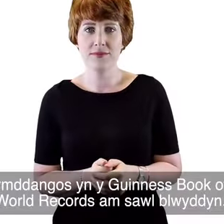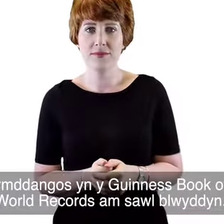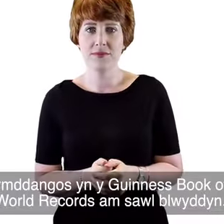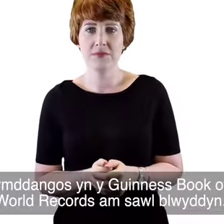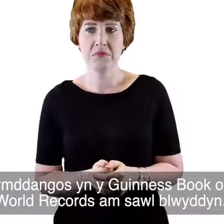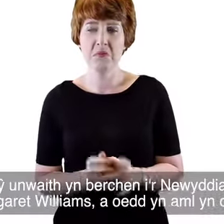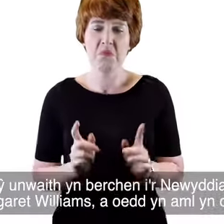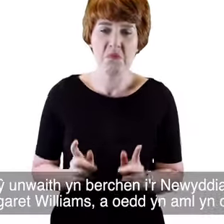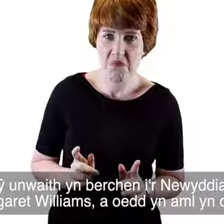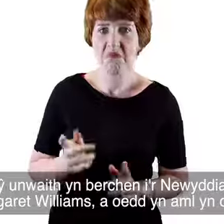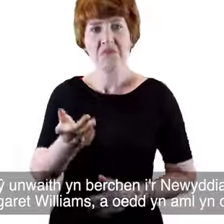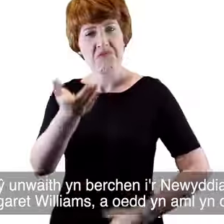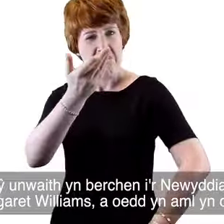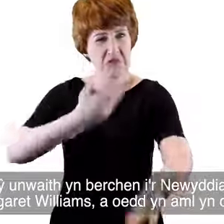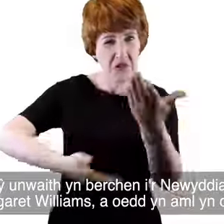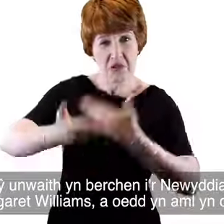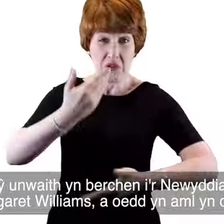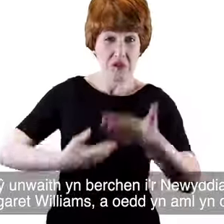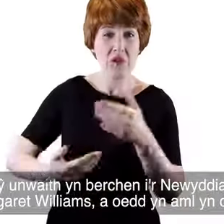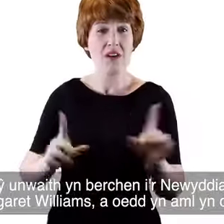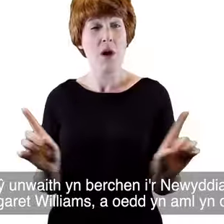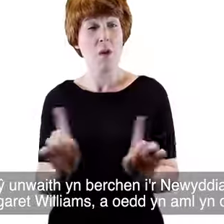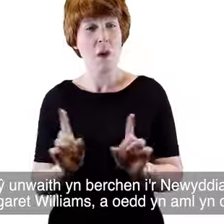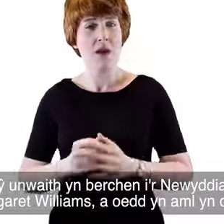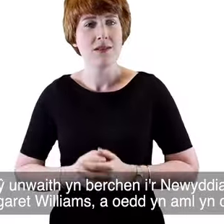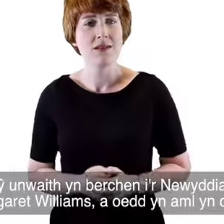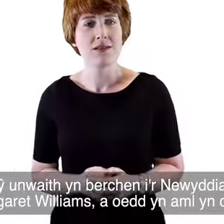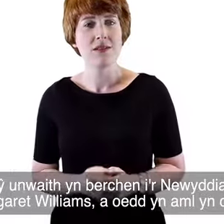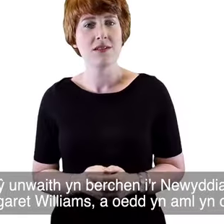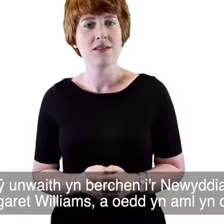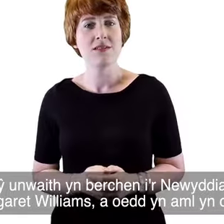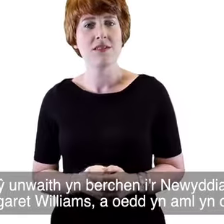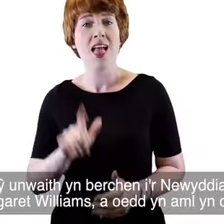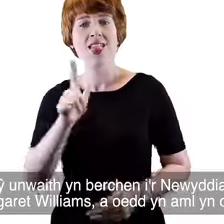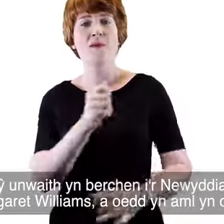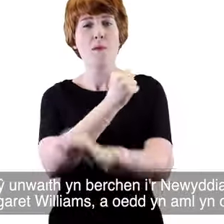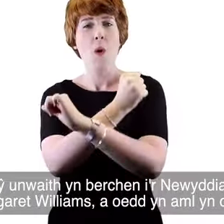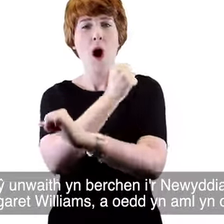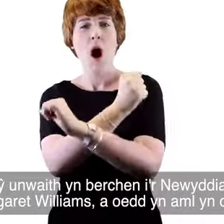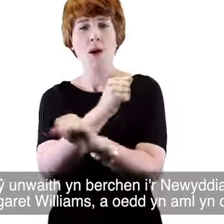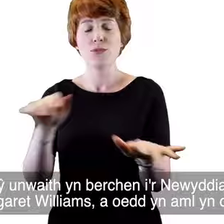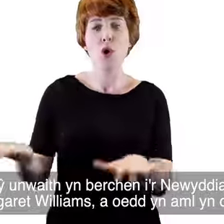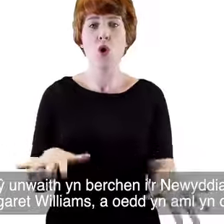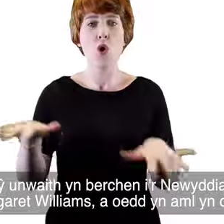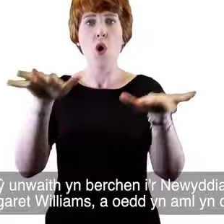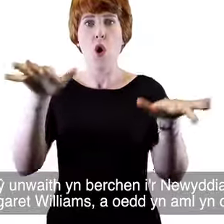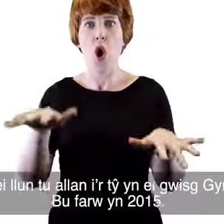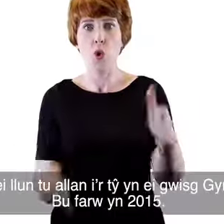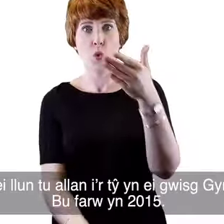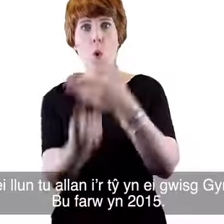Roedd y ty yn unwaith yn berchyn i newiddiad dirwraig Margaret Williams a oedd yn aml yn cael tynnu ei llun ti